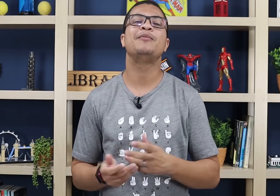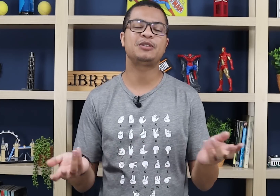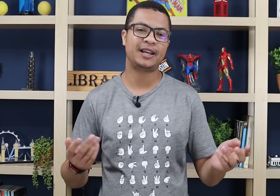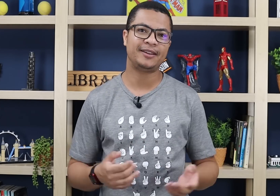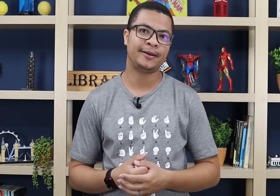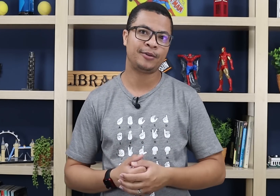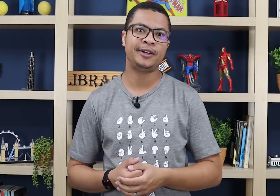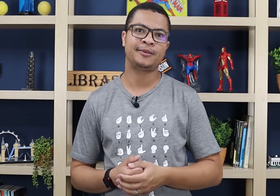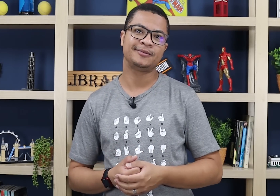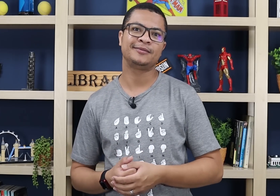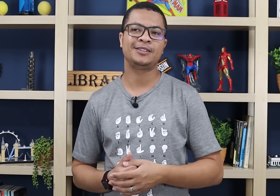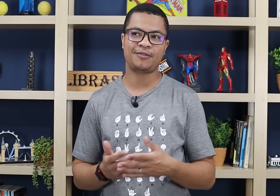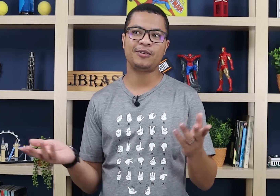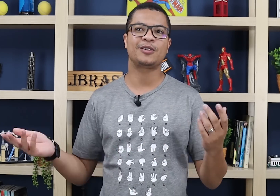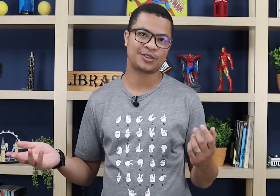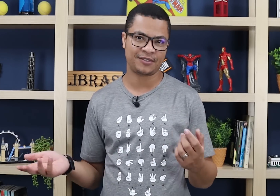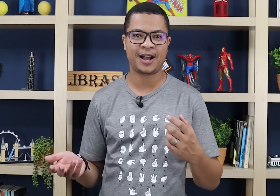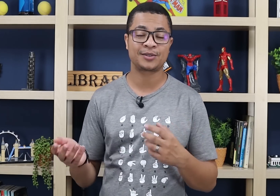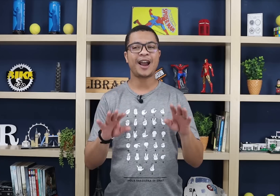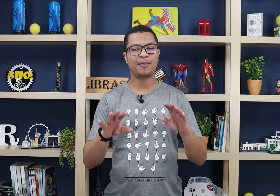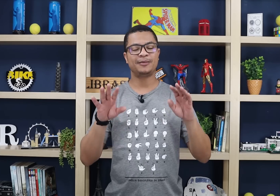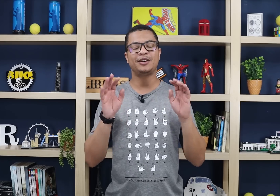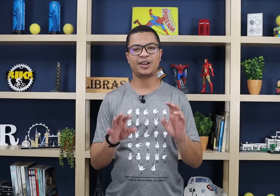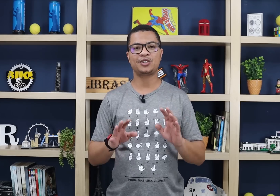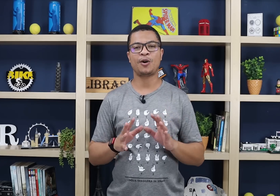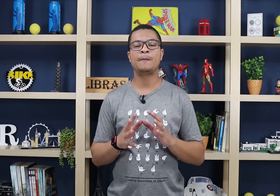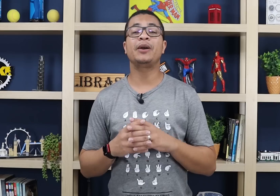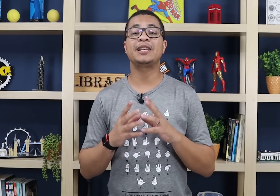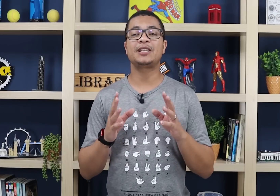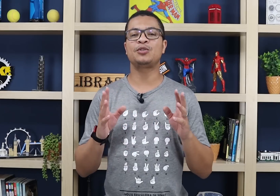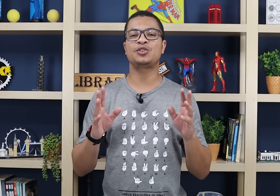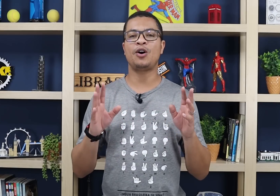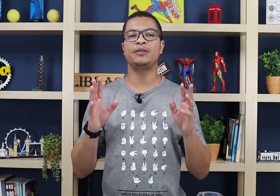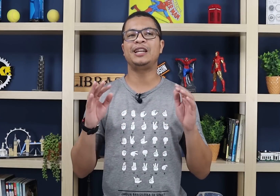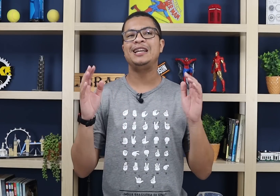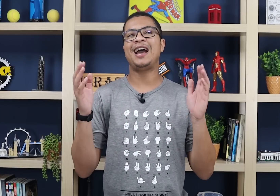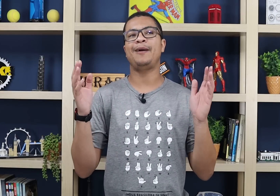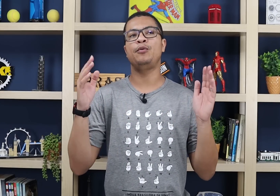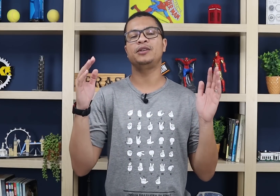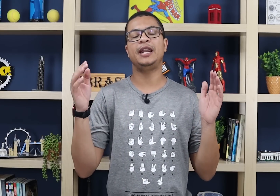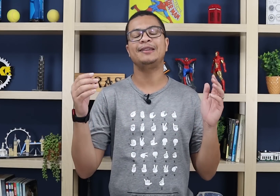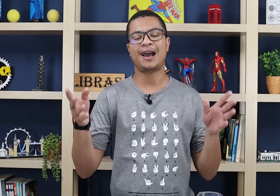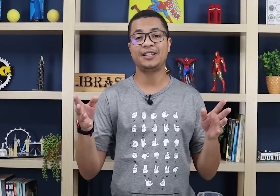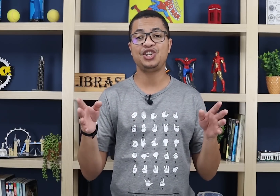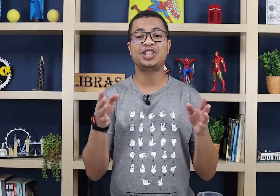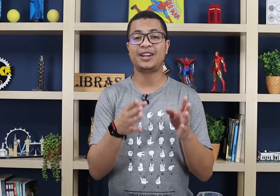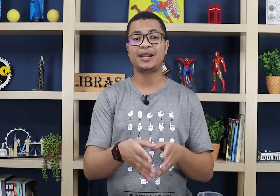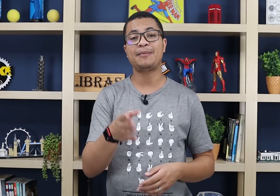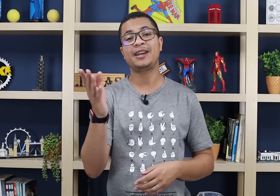Poxa, brincadeira, né, Rodrigo? Vem falar um negócio que eu já faço? Calma, mas olha só, não é questão só treinar por treinar. Tem gente que treina da maneira